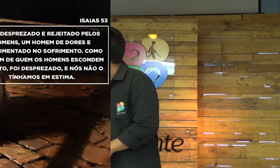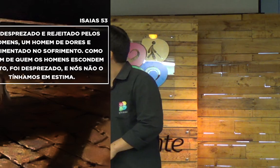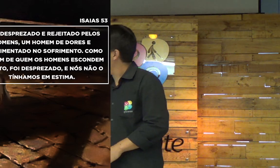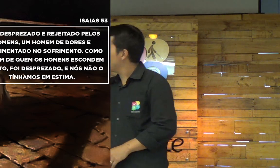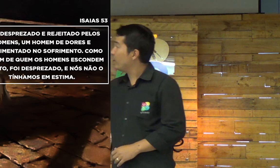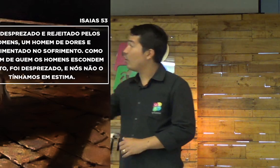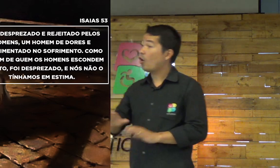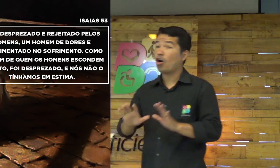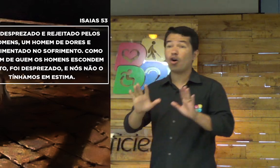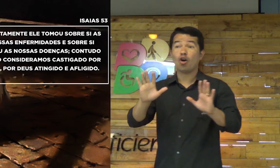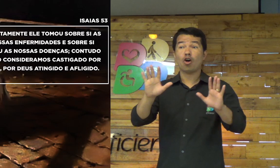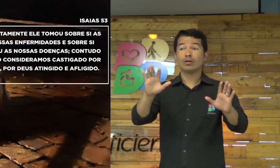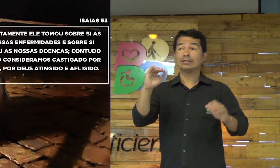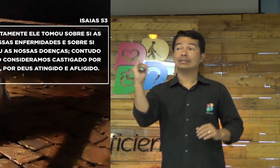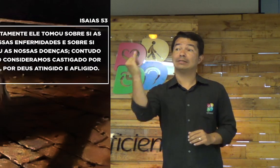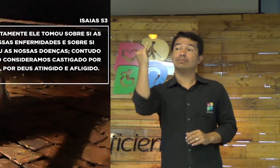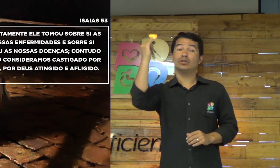Olha lá. lá.